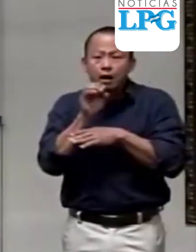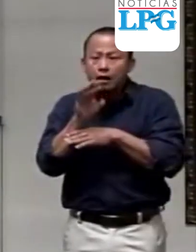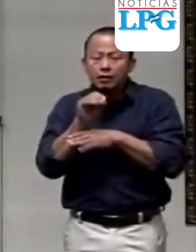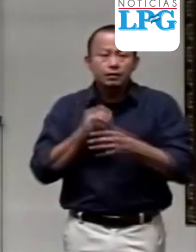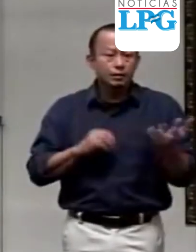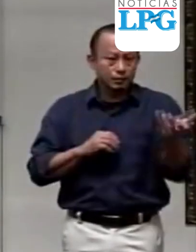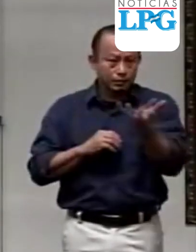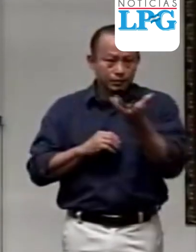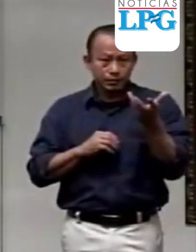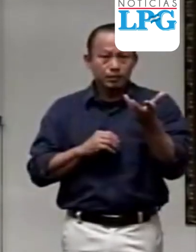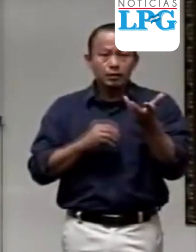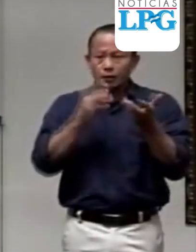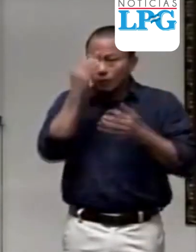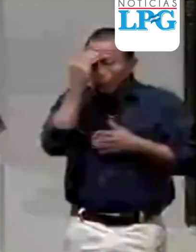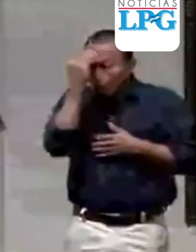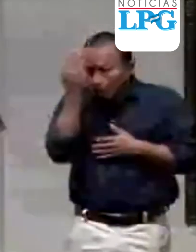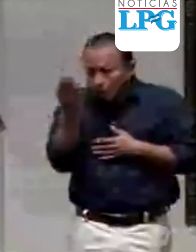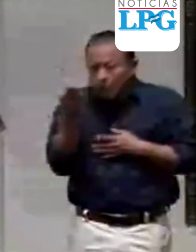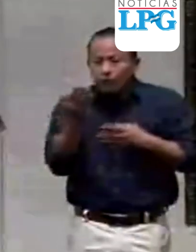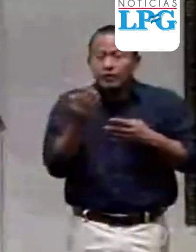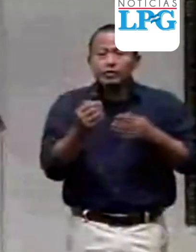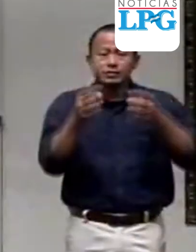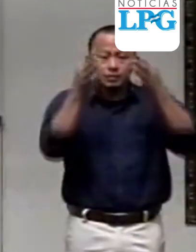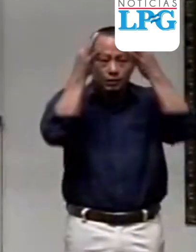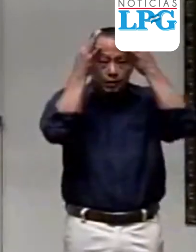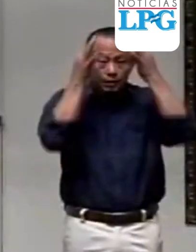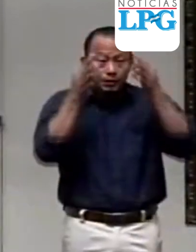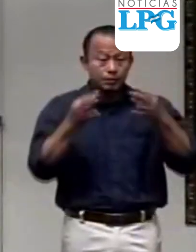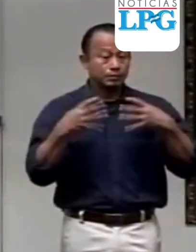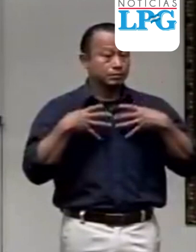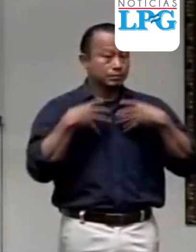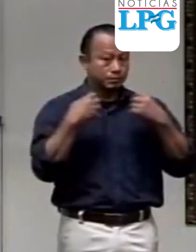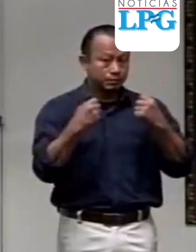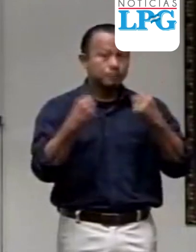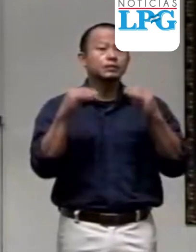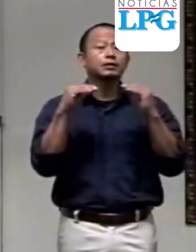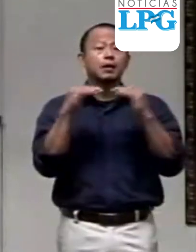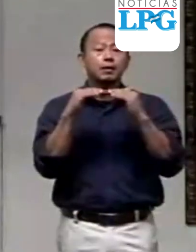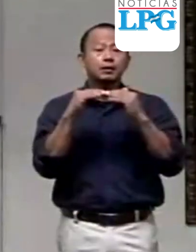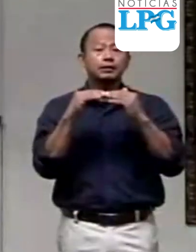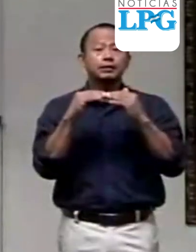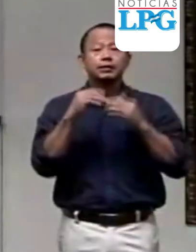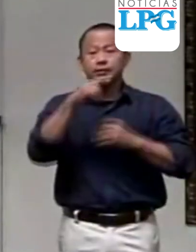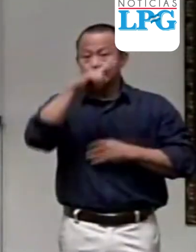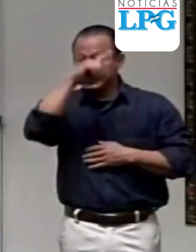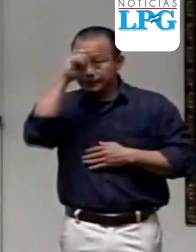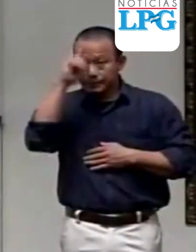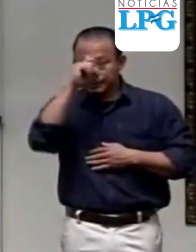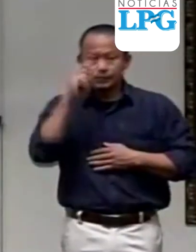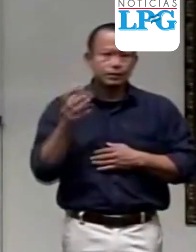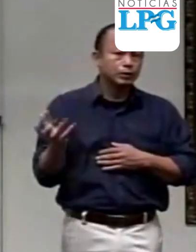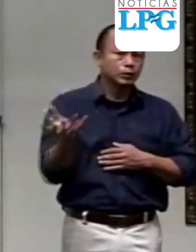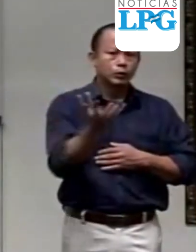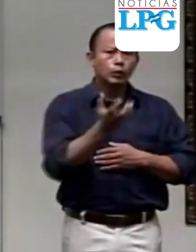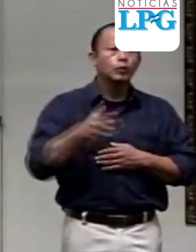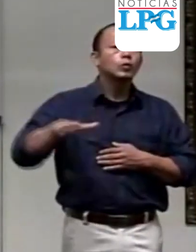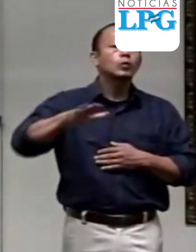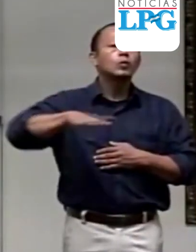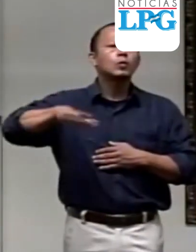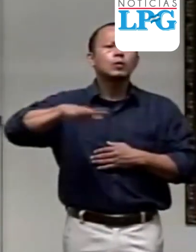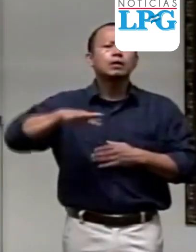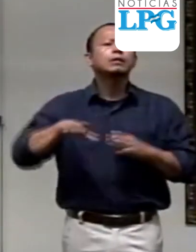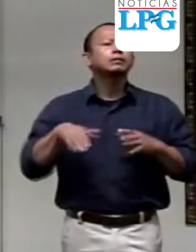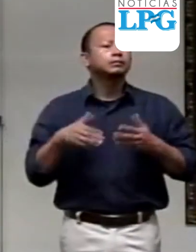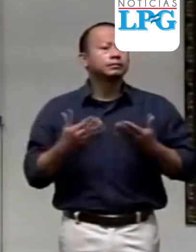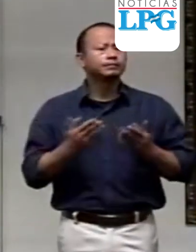cumplir todas las medidas sanitarias, también en el trabajo y en todos los lugares, a fin